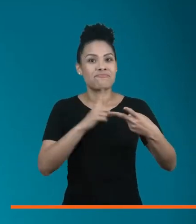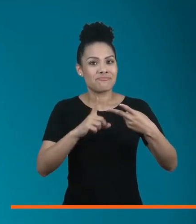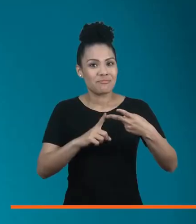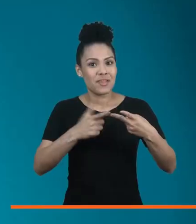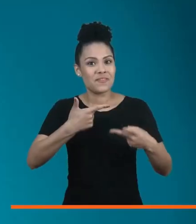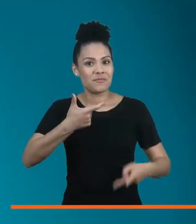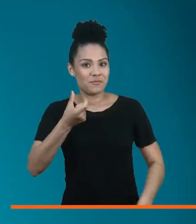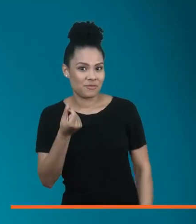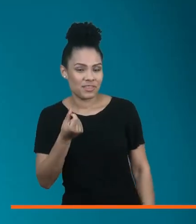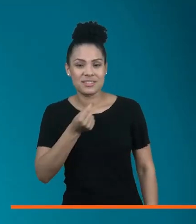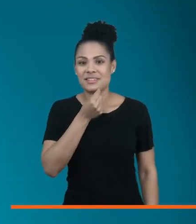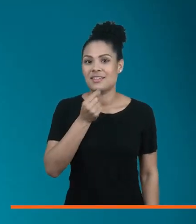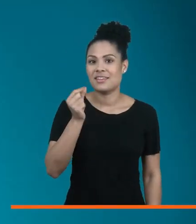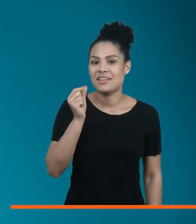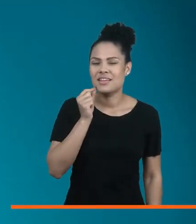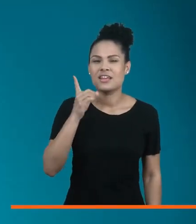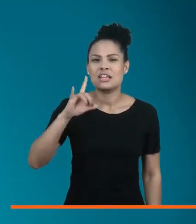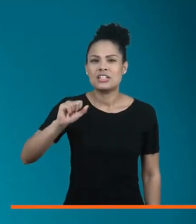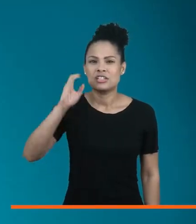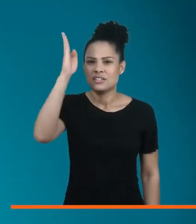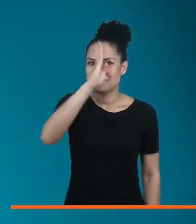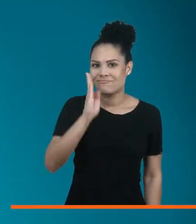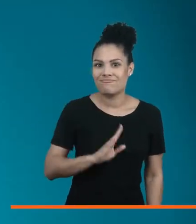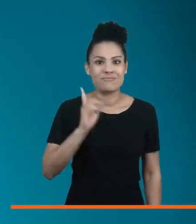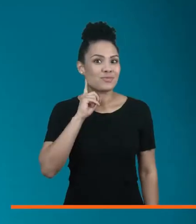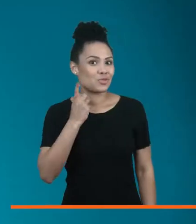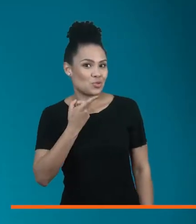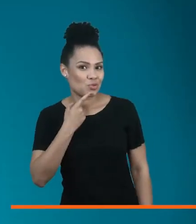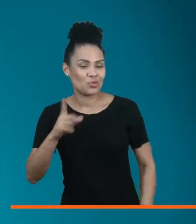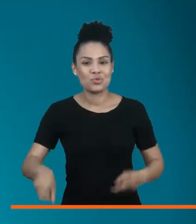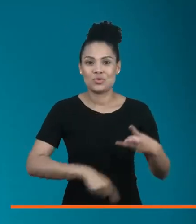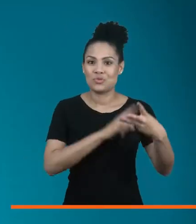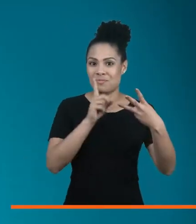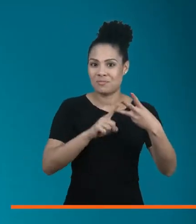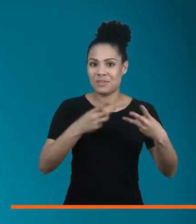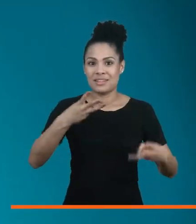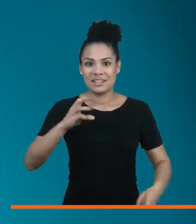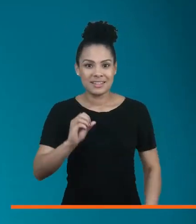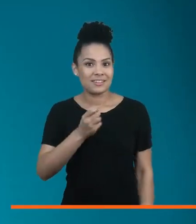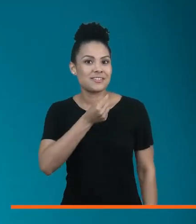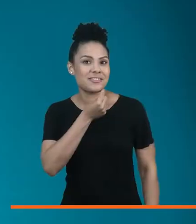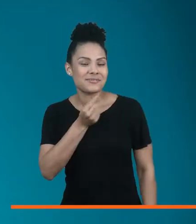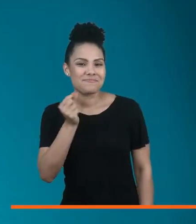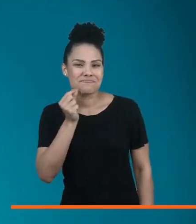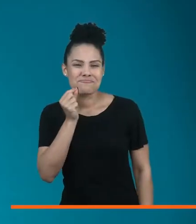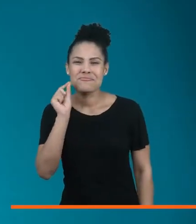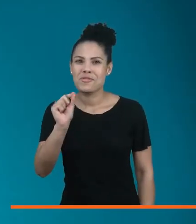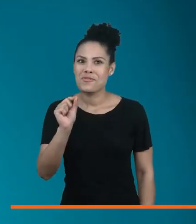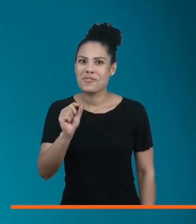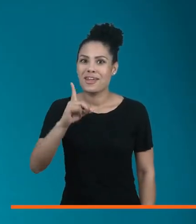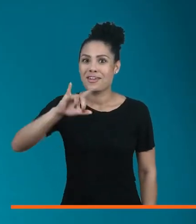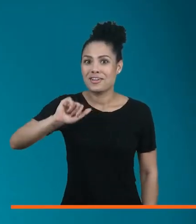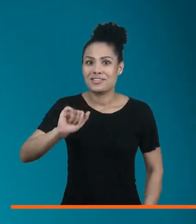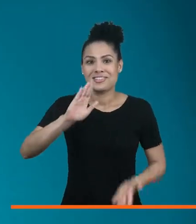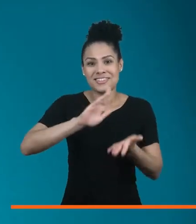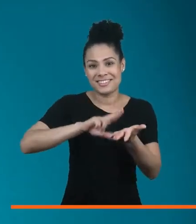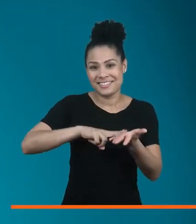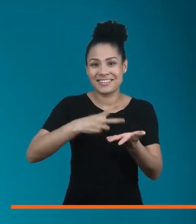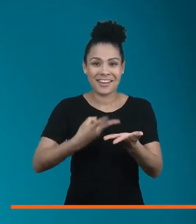das Línguas de Sinais. Também o dia 26 de setembro, que é o Dia Nacional do Surdo. E também o 30 de setembro, que é o Dia